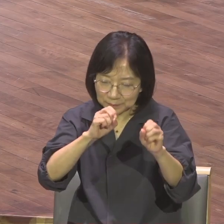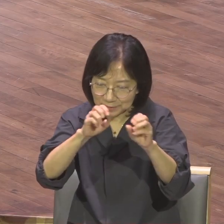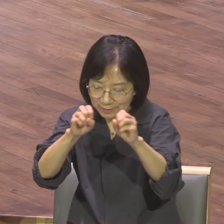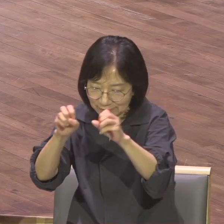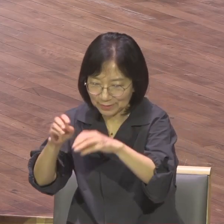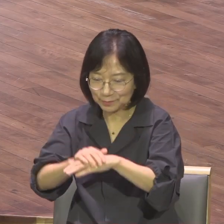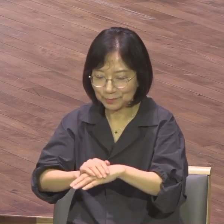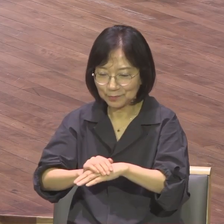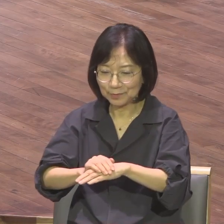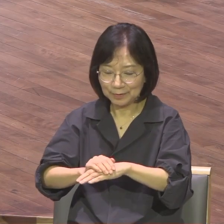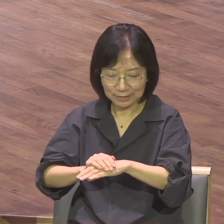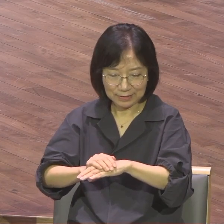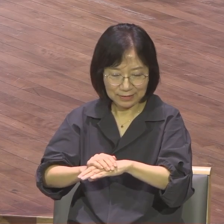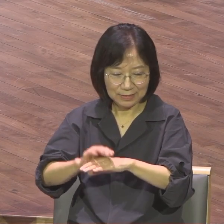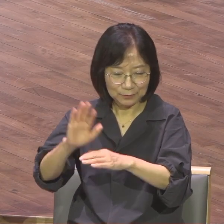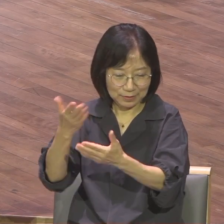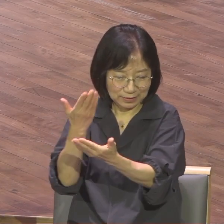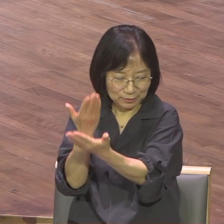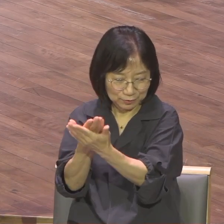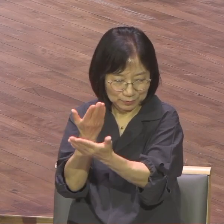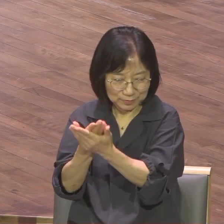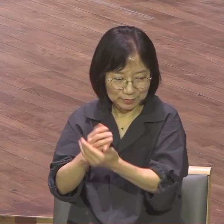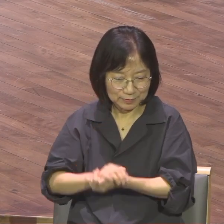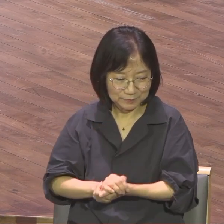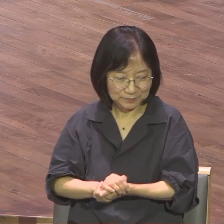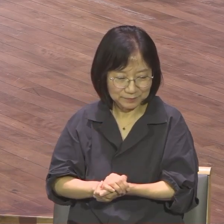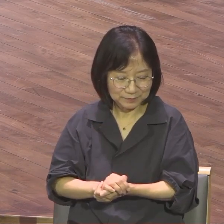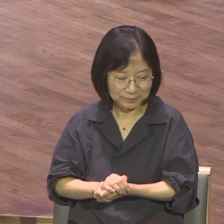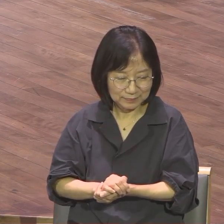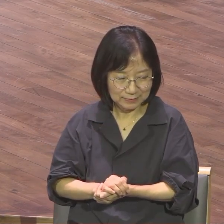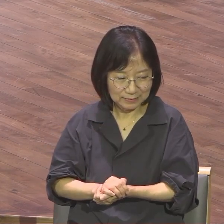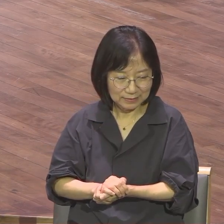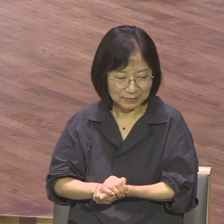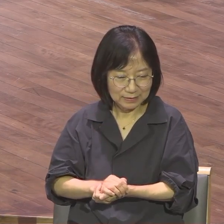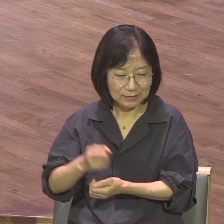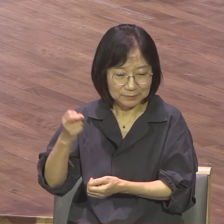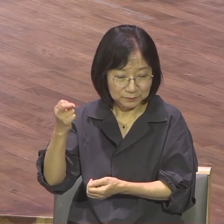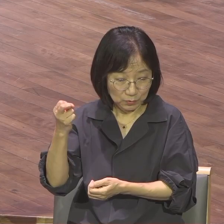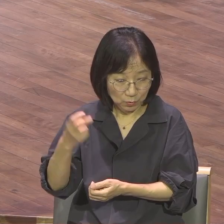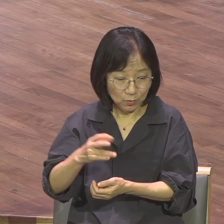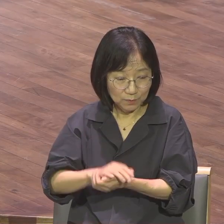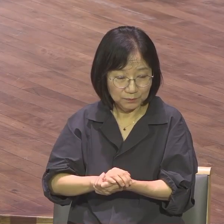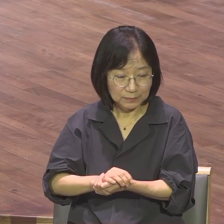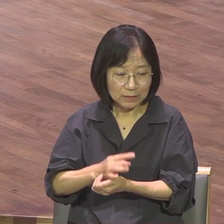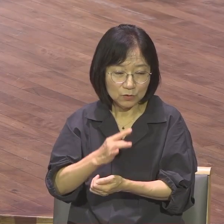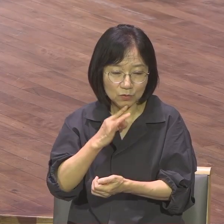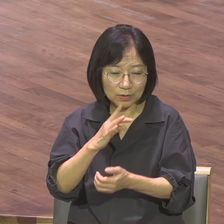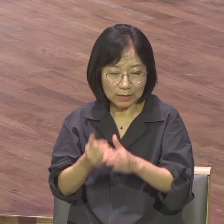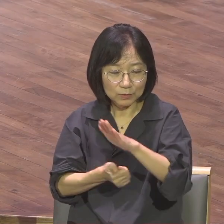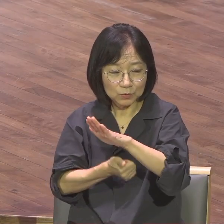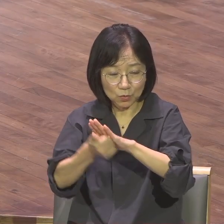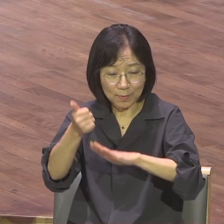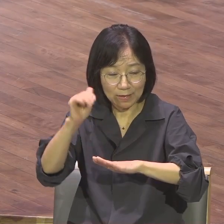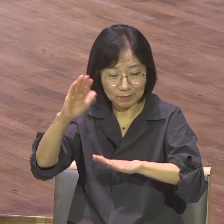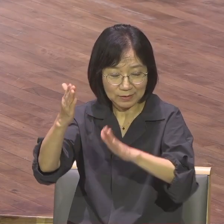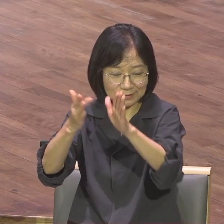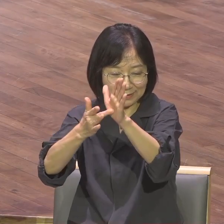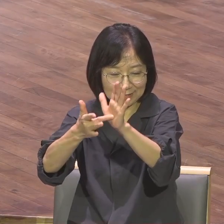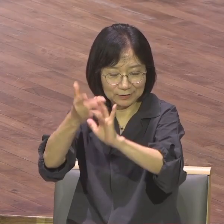가장 축복된 인생 되기하옵소서 이를 위해서 모통이의 머리돌 대신은 유일한 소망 대신 예수 그리스도가 나의 인생의